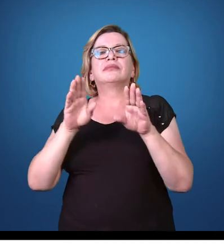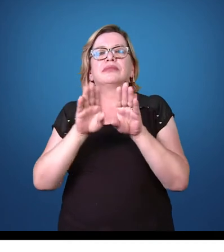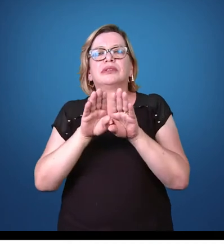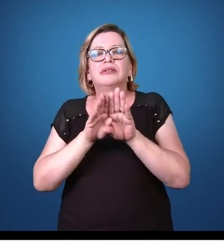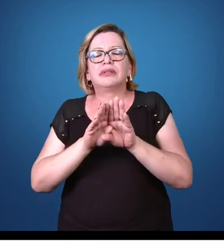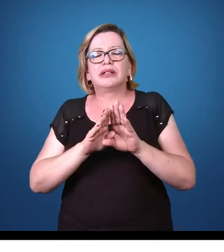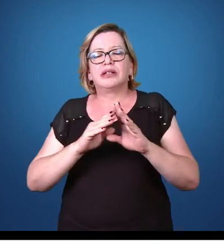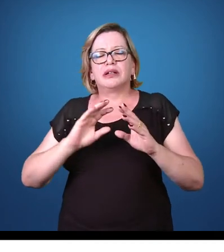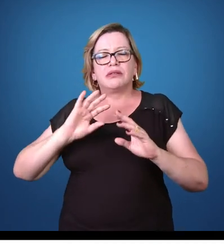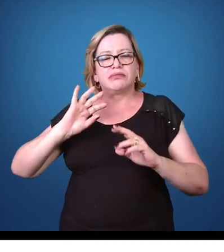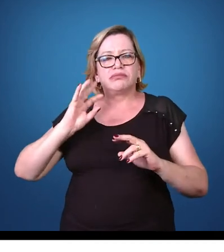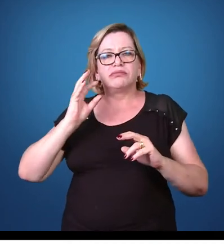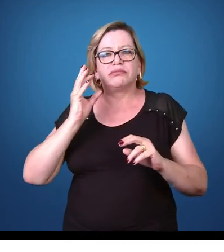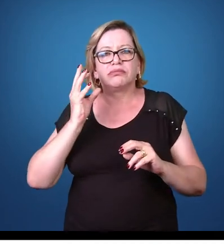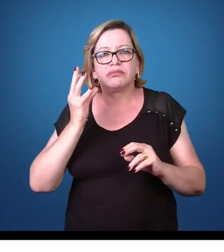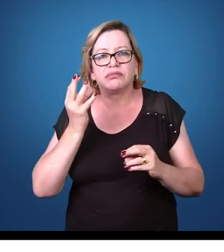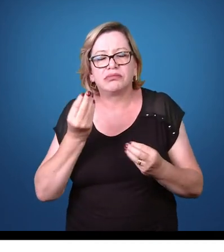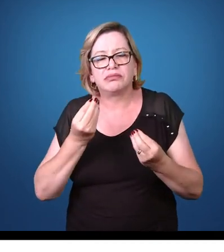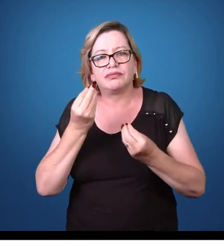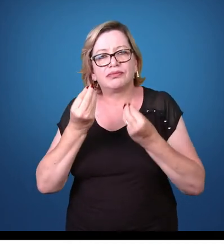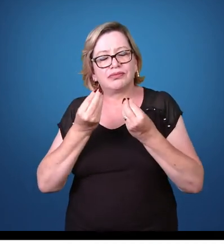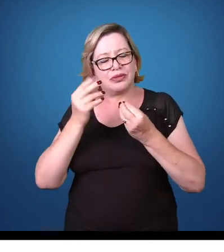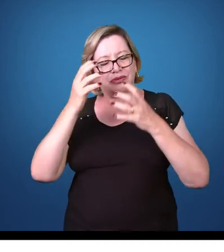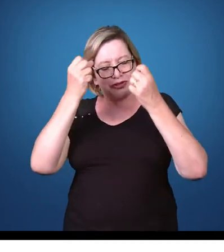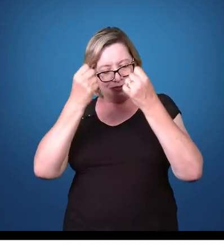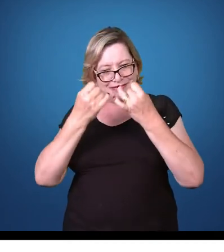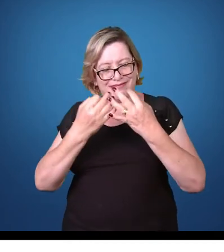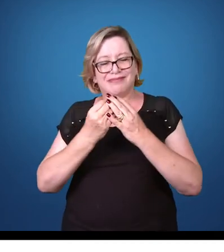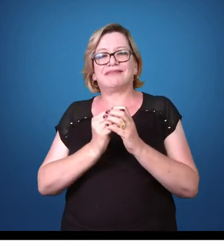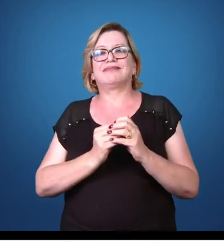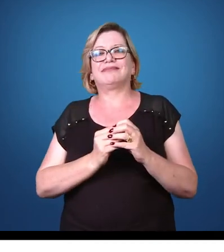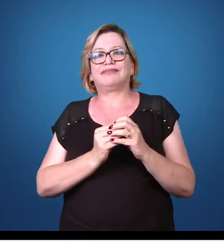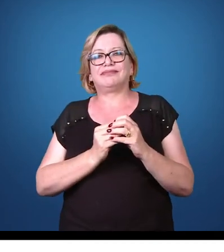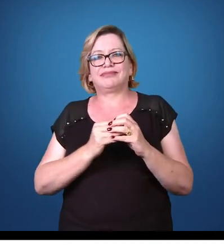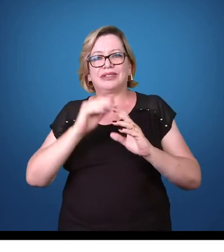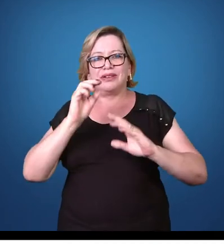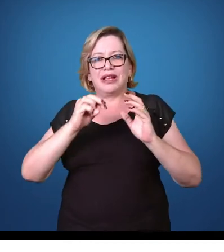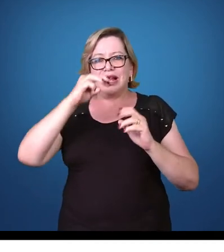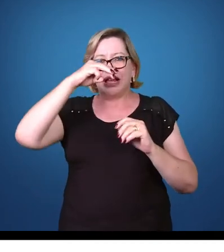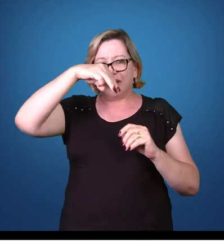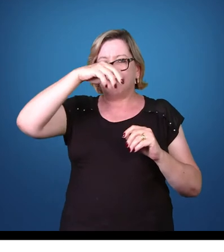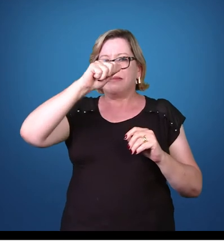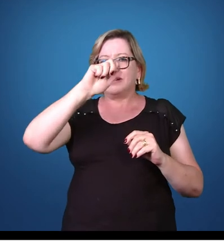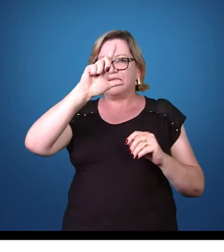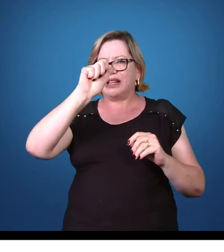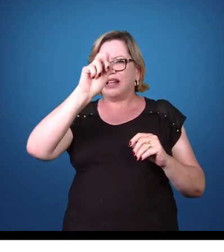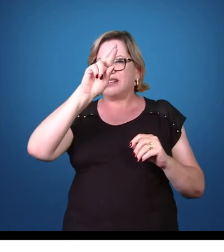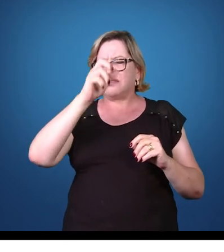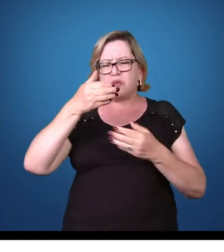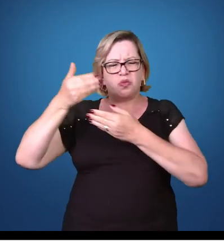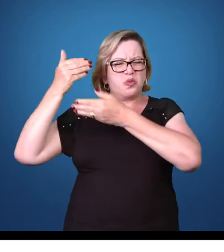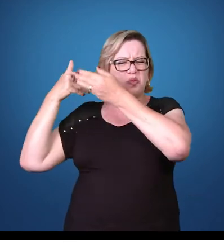periodicidade bem regulada. A malária, ela é uma doença muito antiga, é uma doença que vem